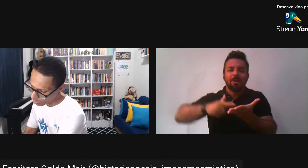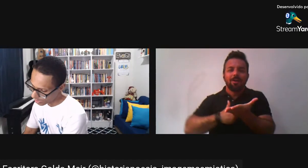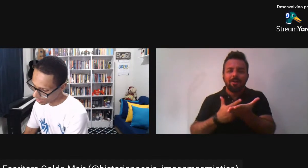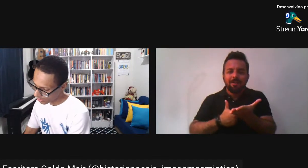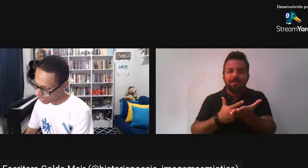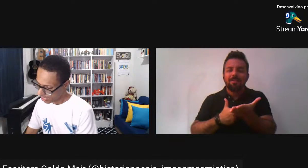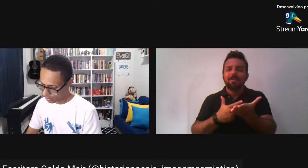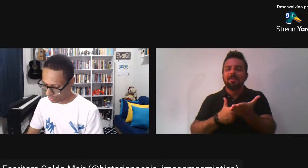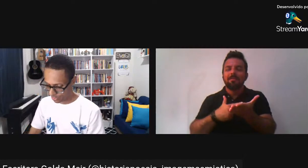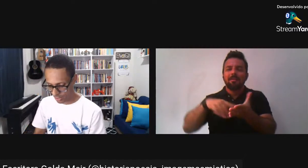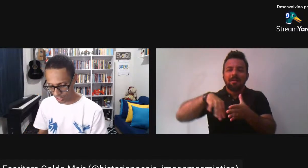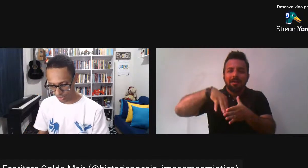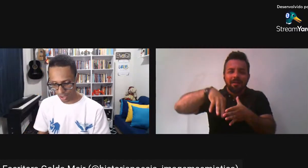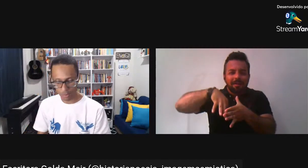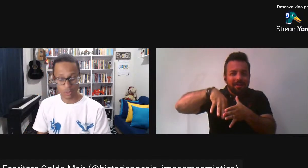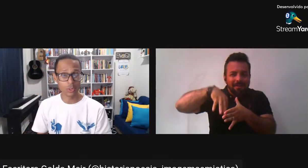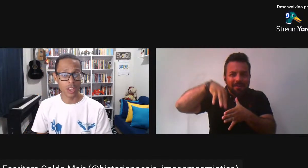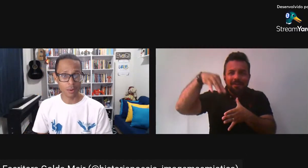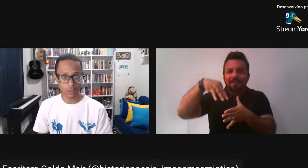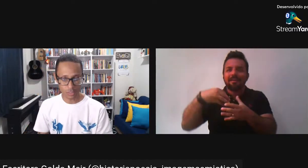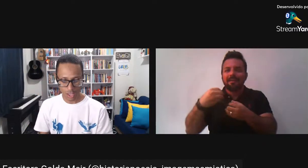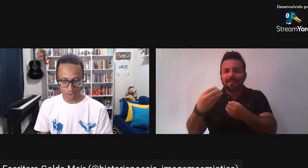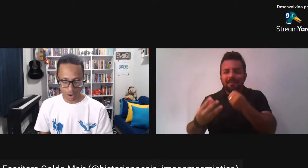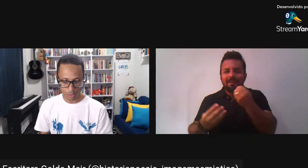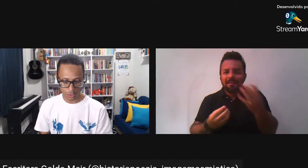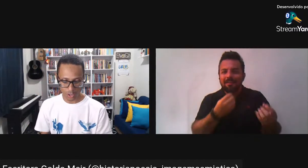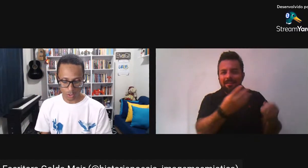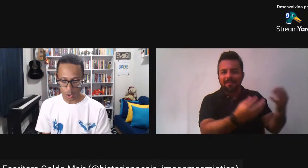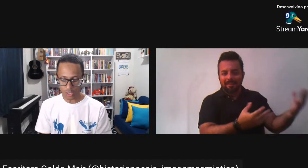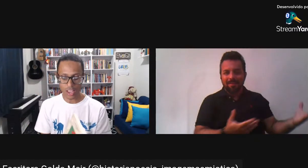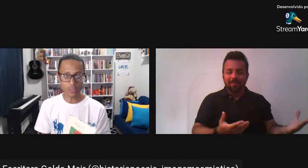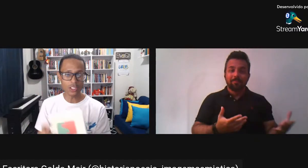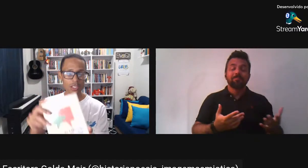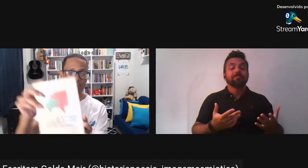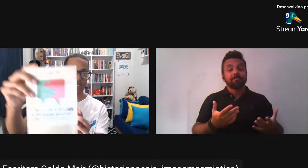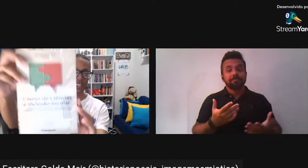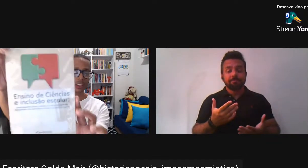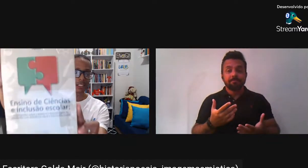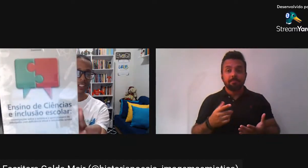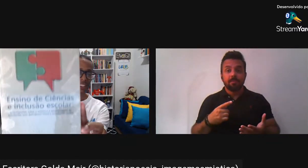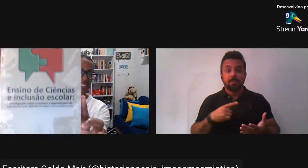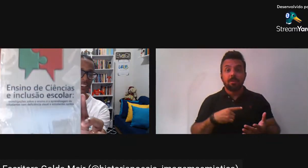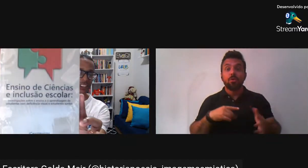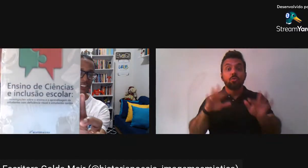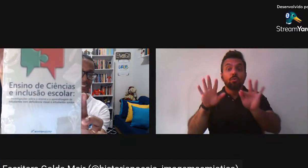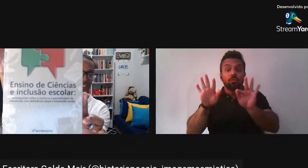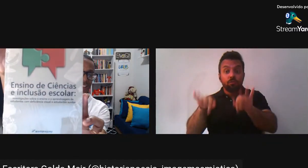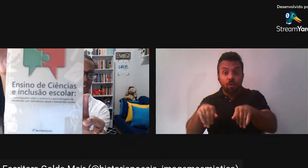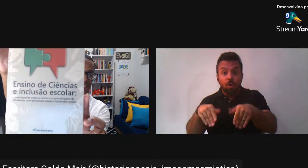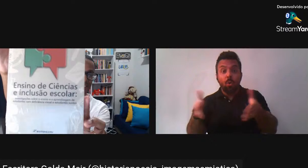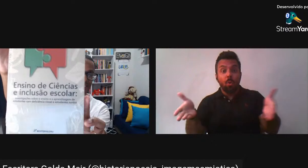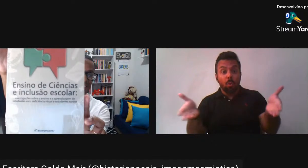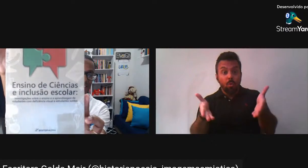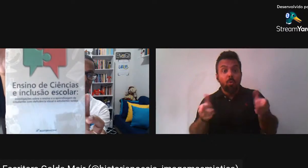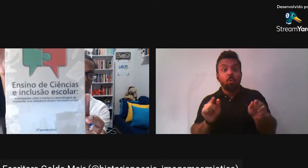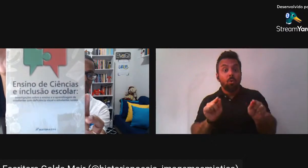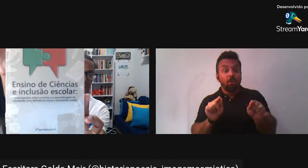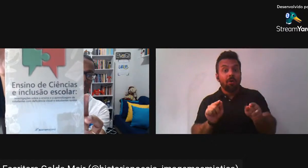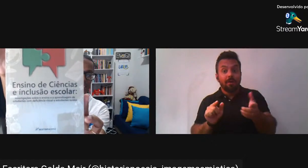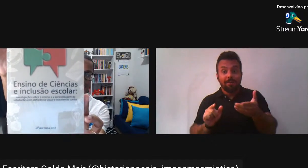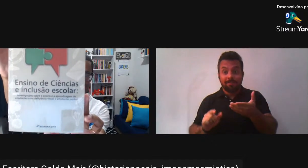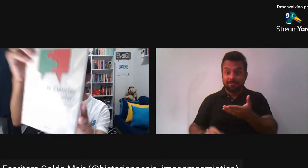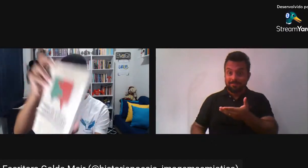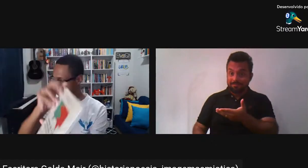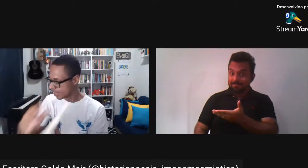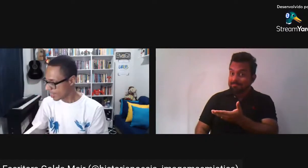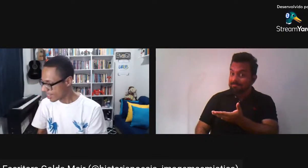a Golda Nós tivermos o término Vamos fazer o sorteio Deste livro aqui Ciências Ensino de